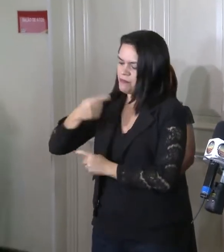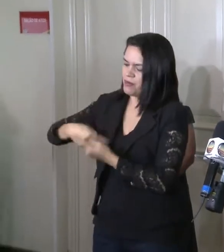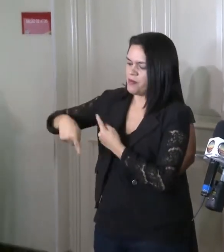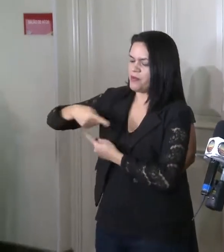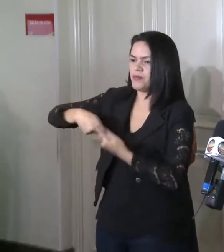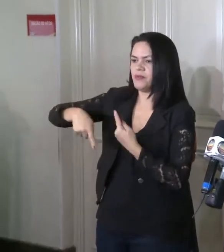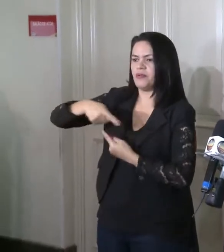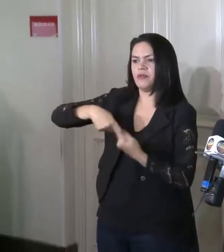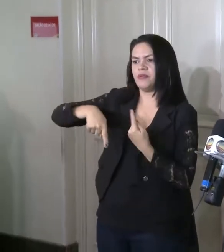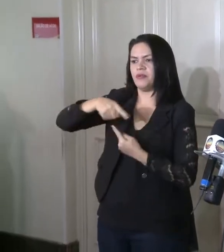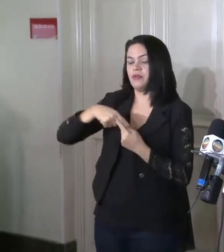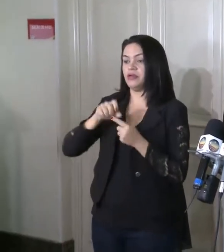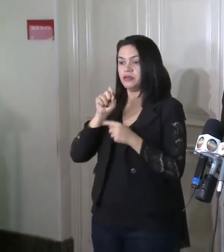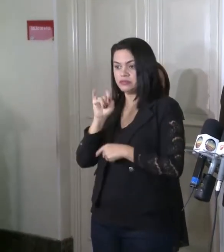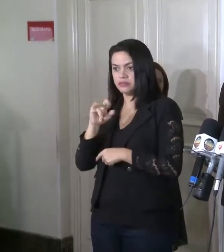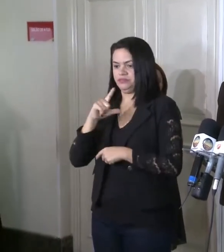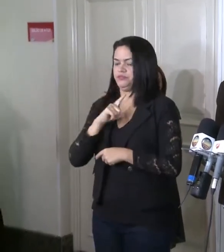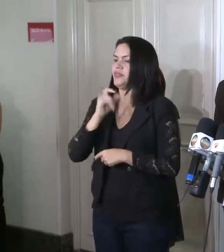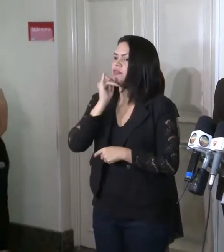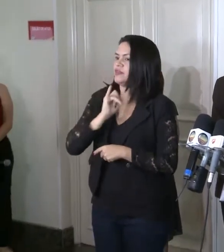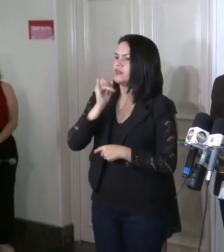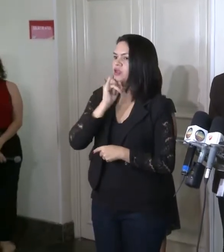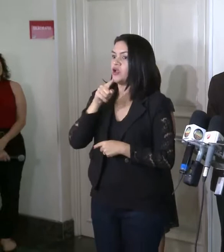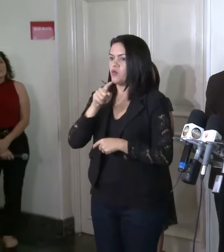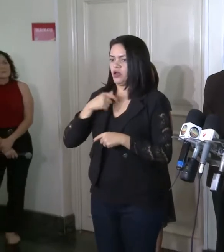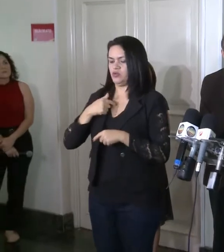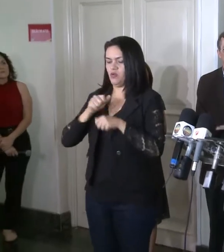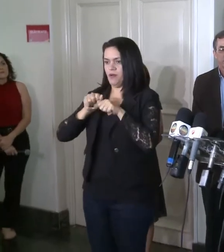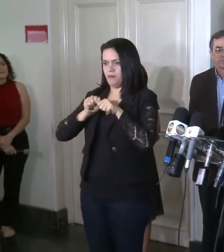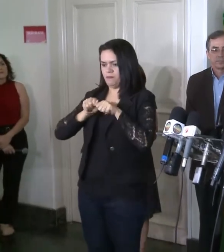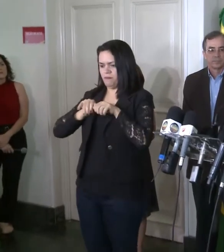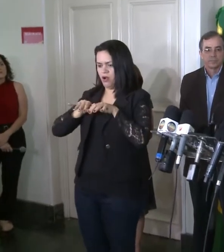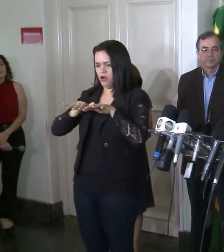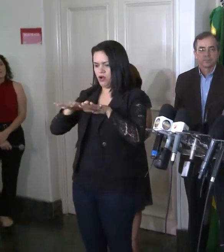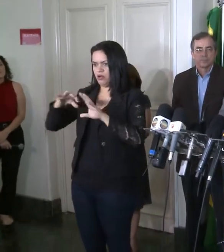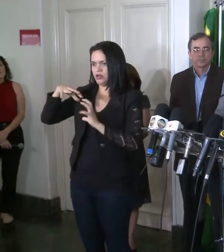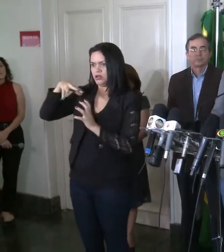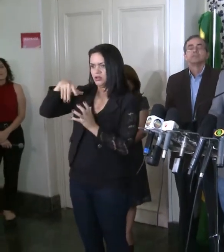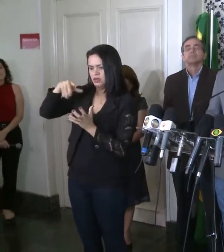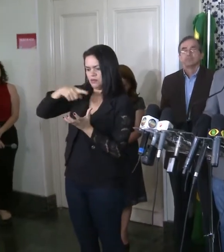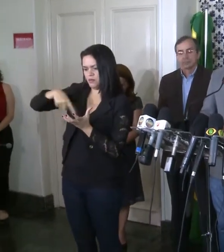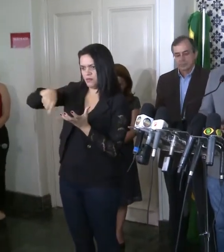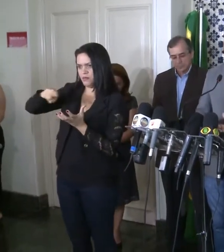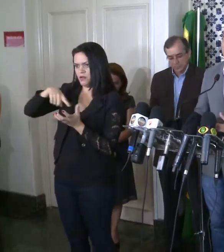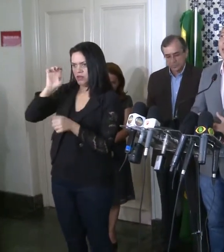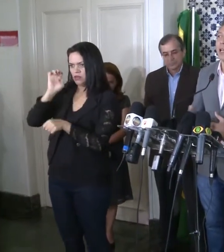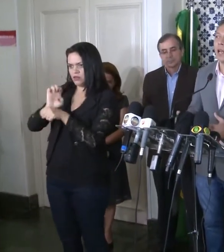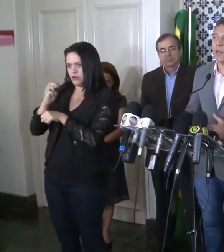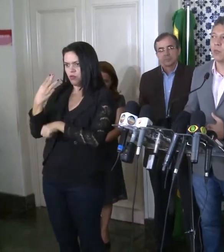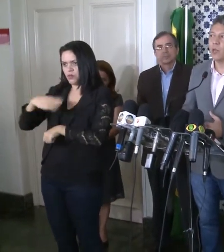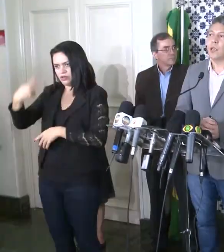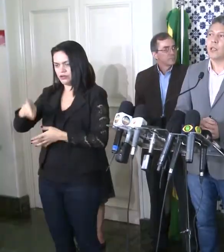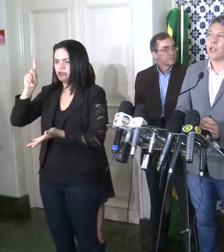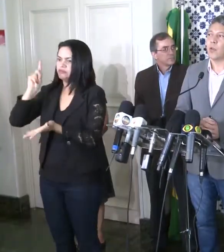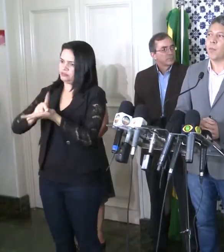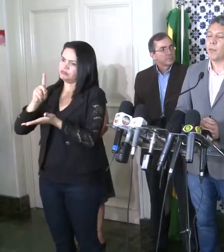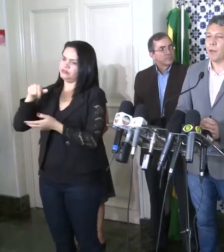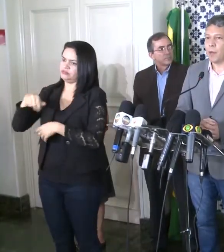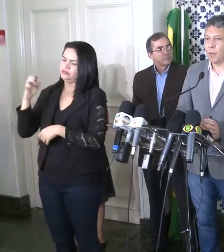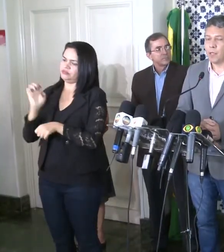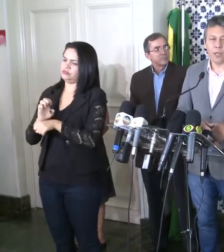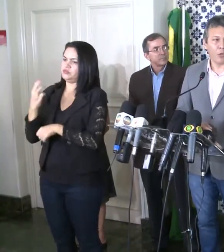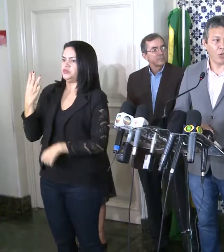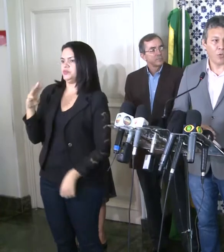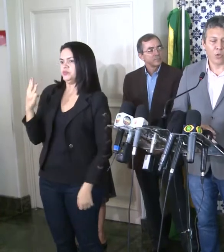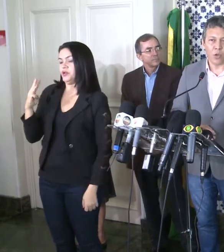pessoal. À medida que, se e quando a pandemia for escalando no nosso estado, esse fluxo também pode ser escalado. Então, a